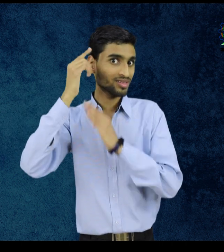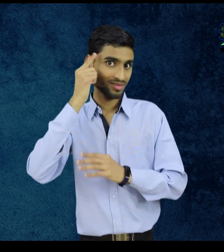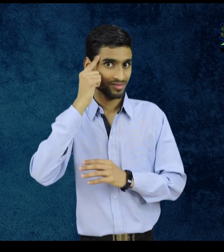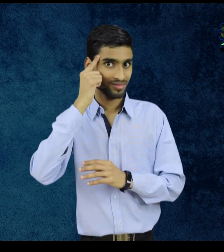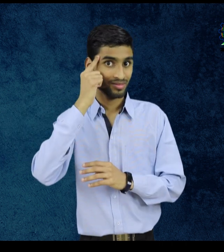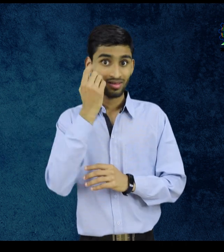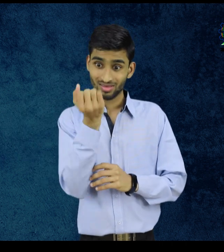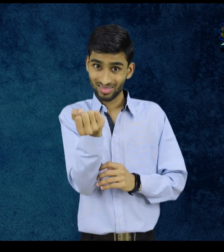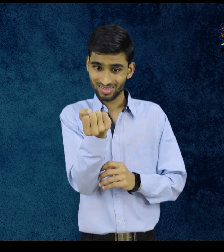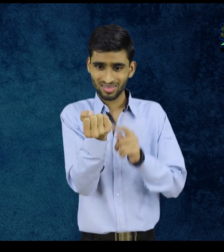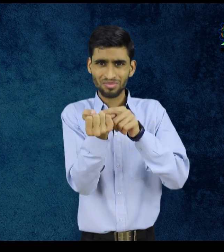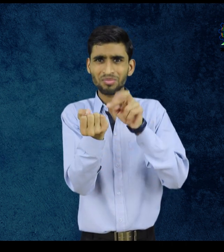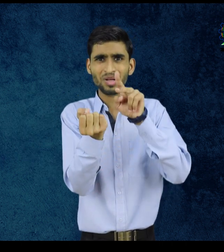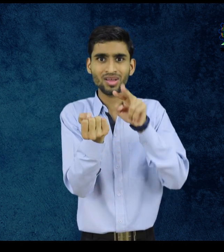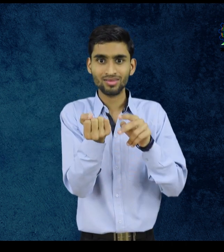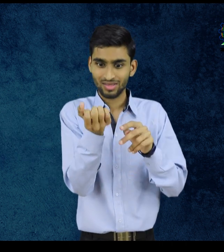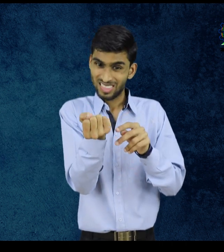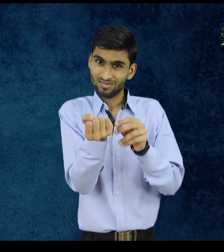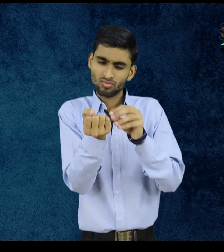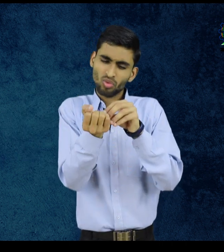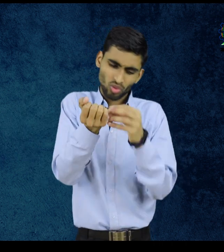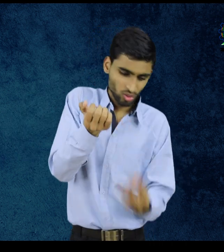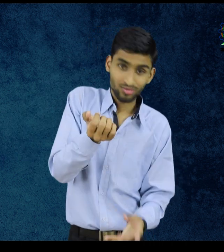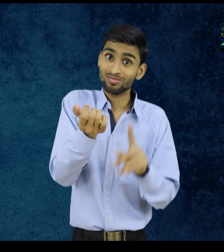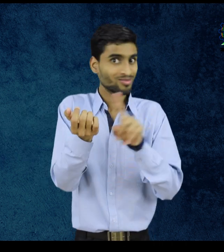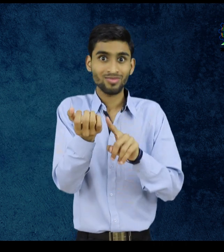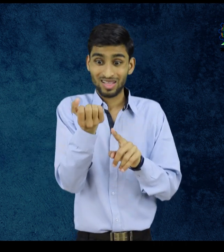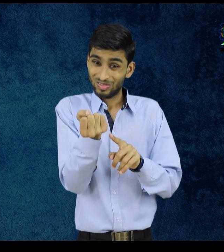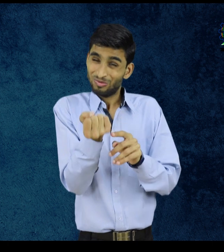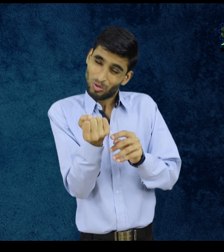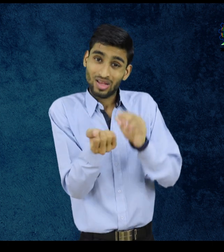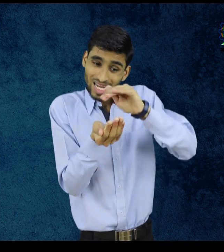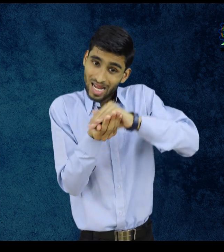और उसके बाद मुठी बंद ये जो मुठी बंद है इसका मतलब क्या है